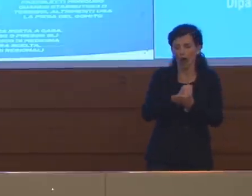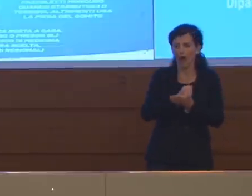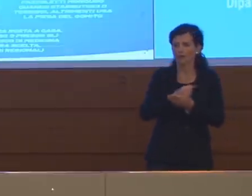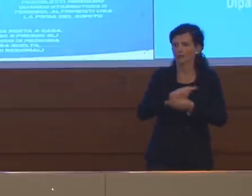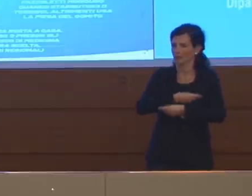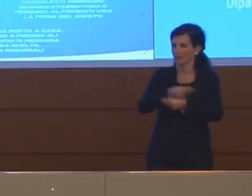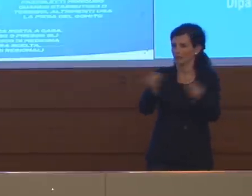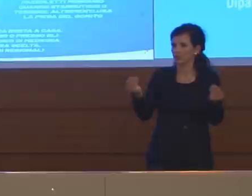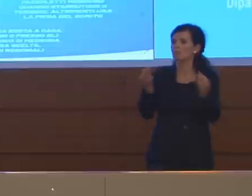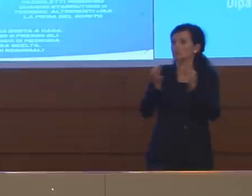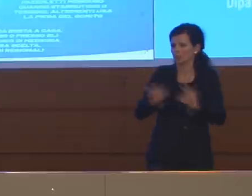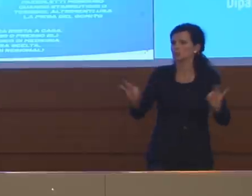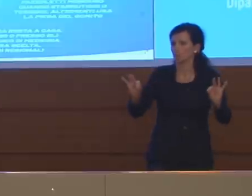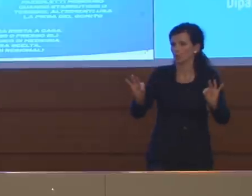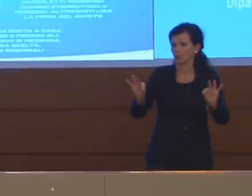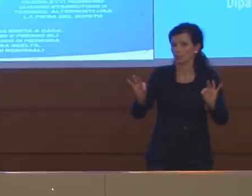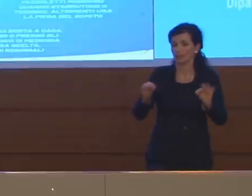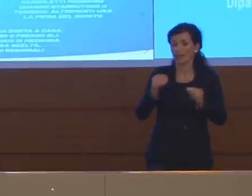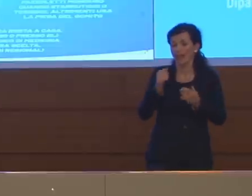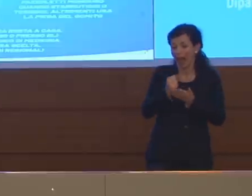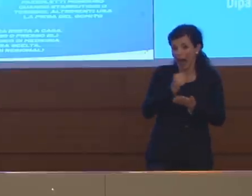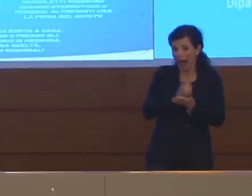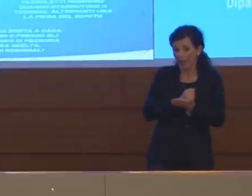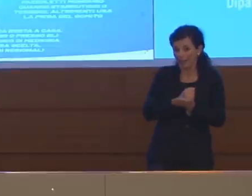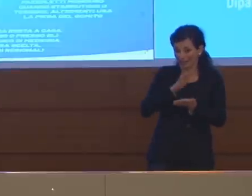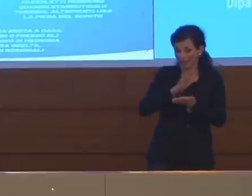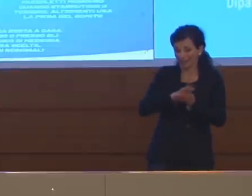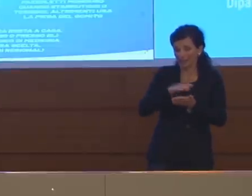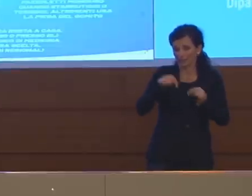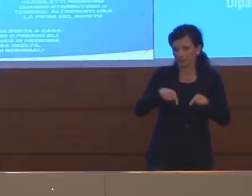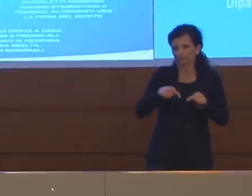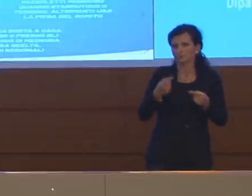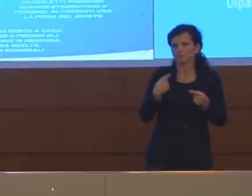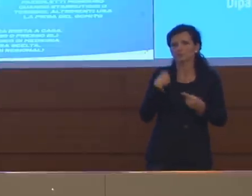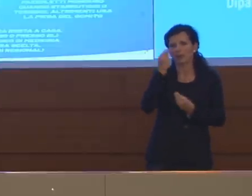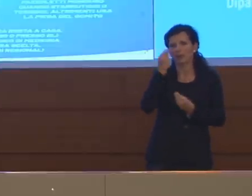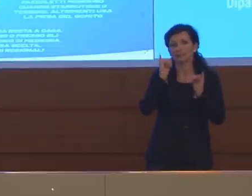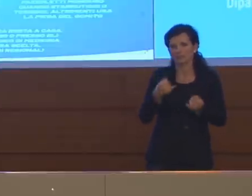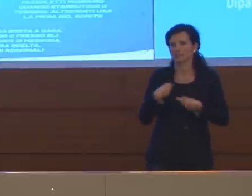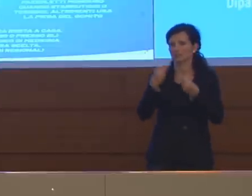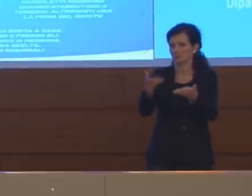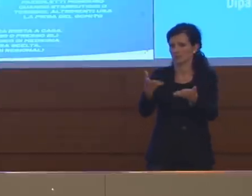ovviamente riteniamo opportuno rendere disponibili.